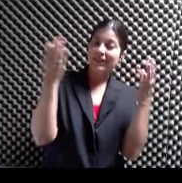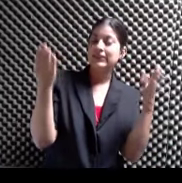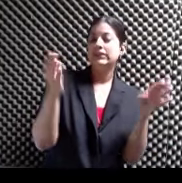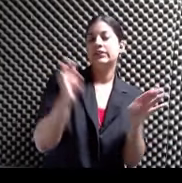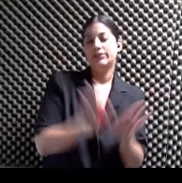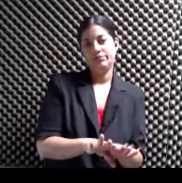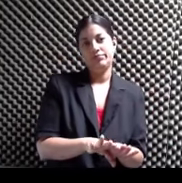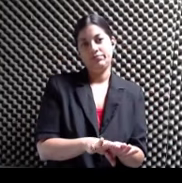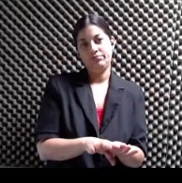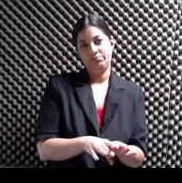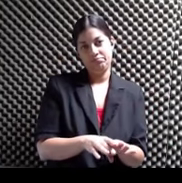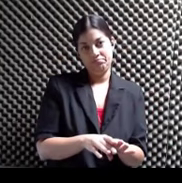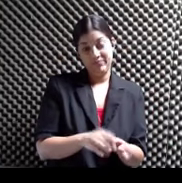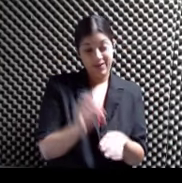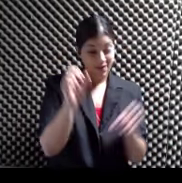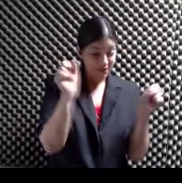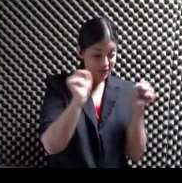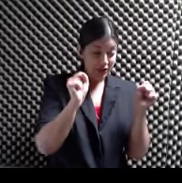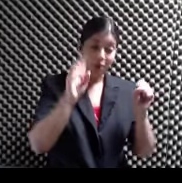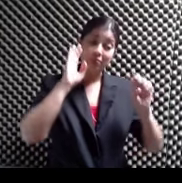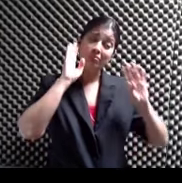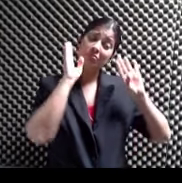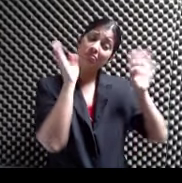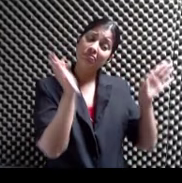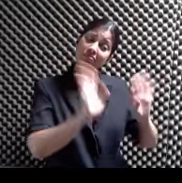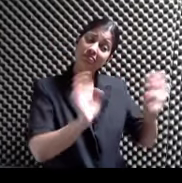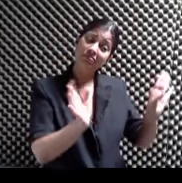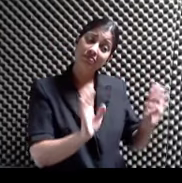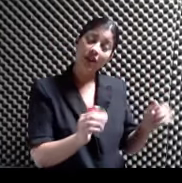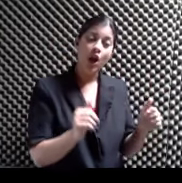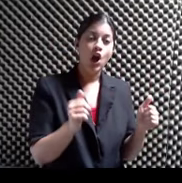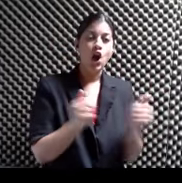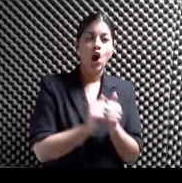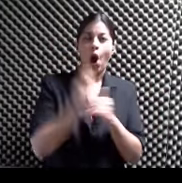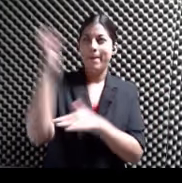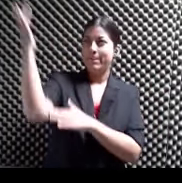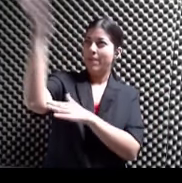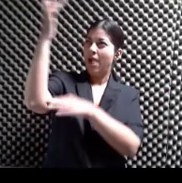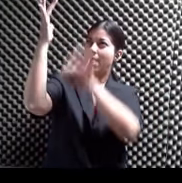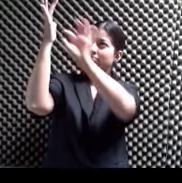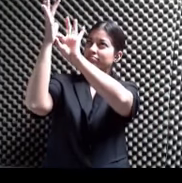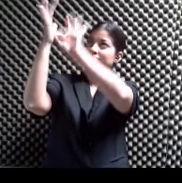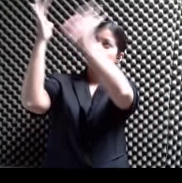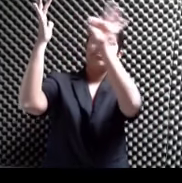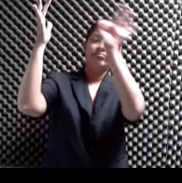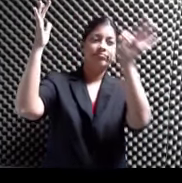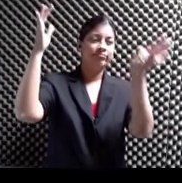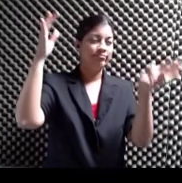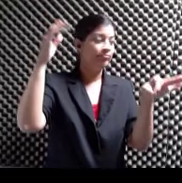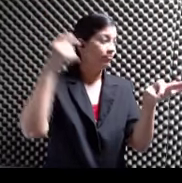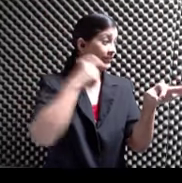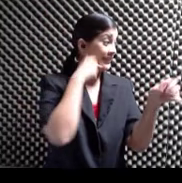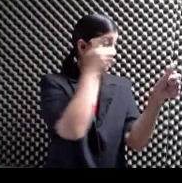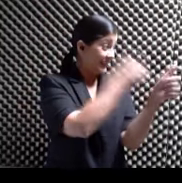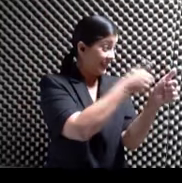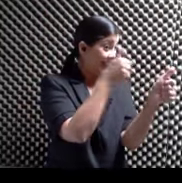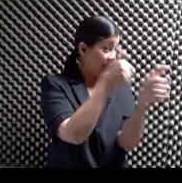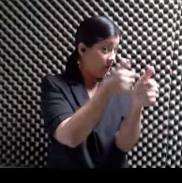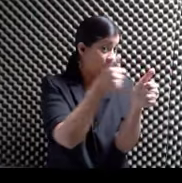Y despedimos el frío Con una penca de palma Y entonces Cada una de las personas Que están allí Que a veces Que son cientos de